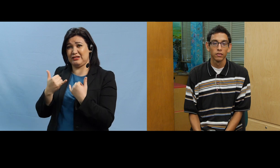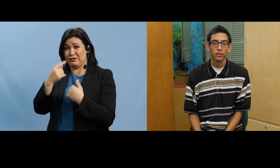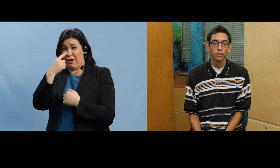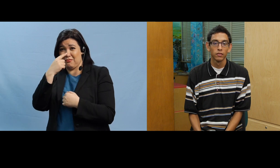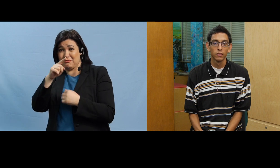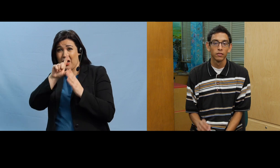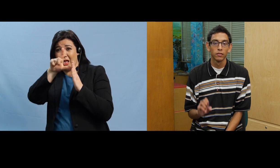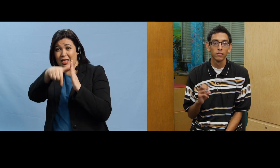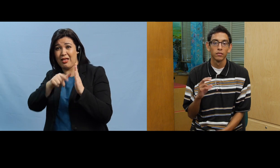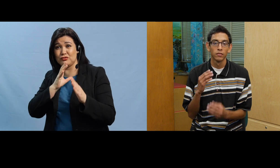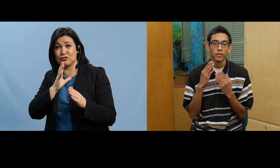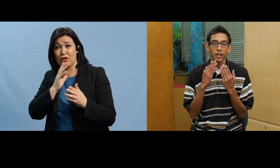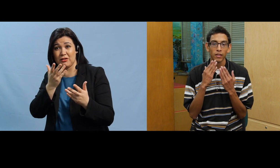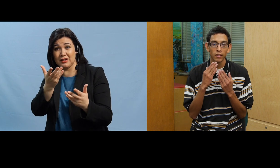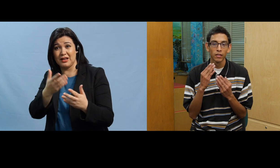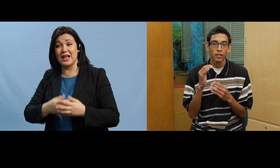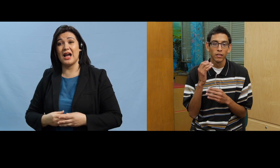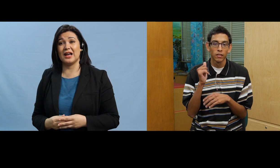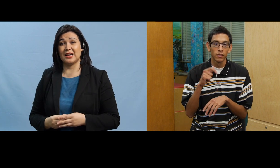poquito más después